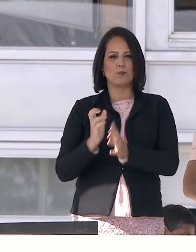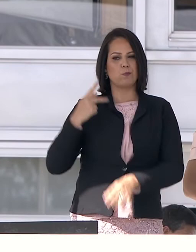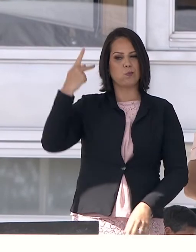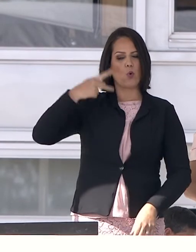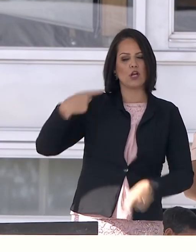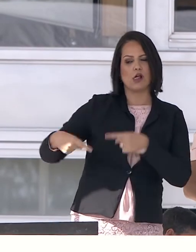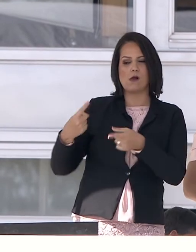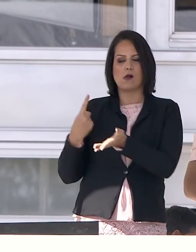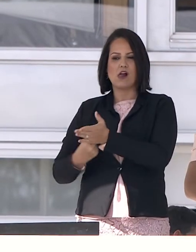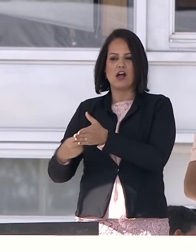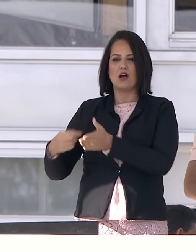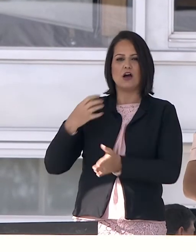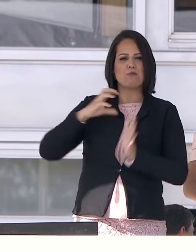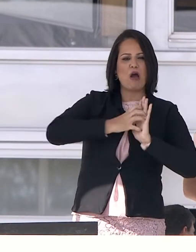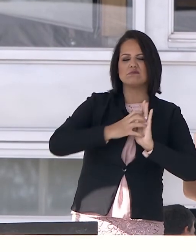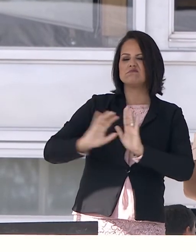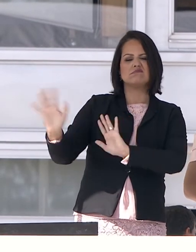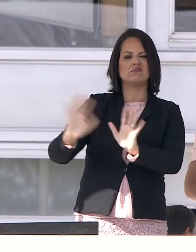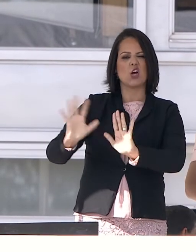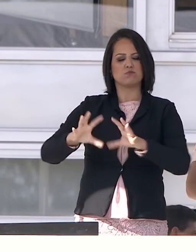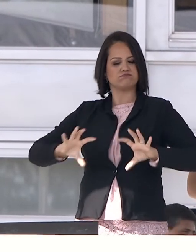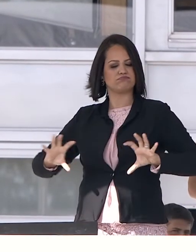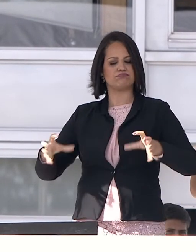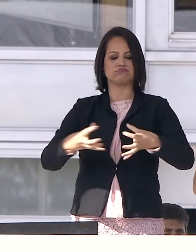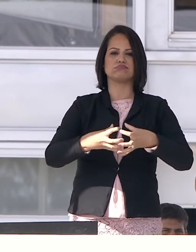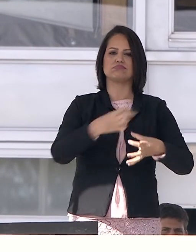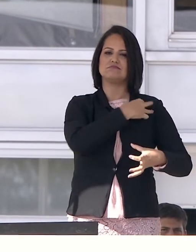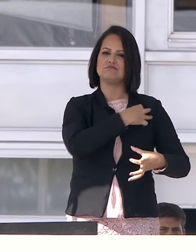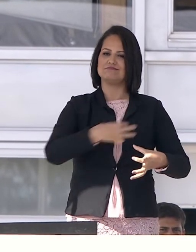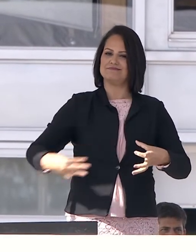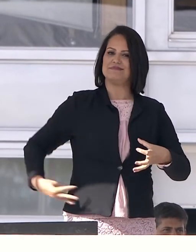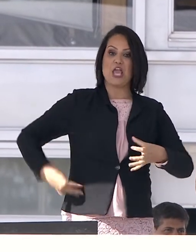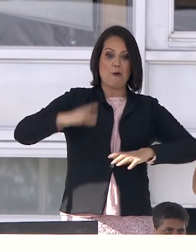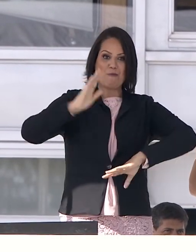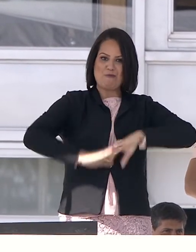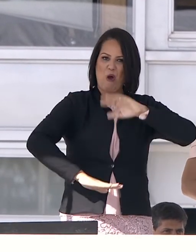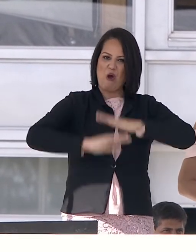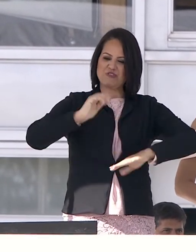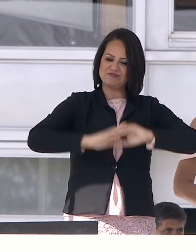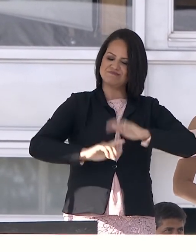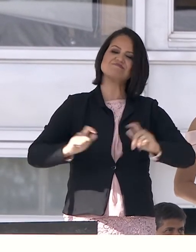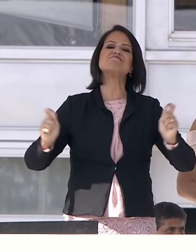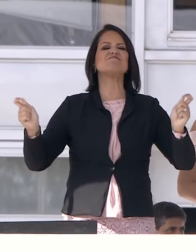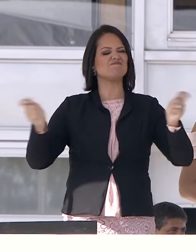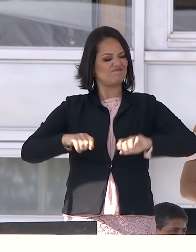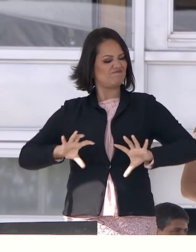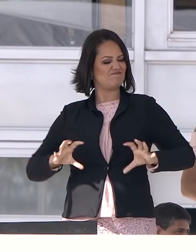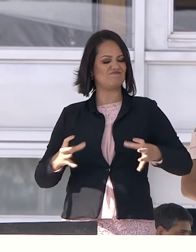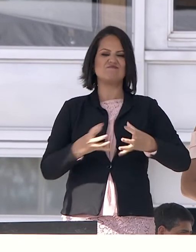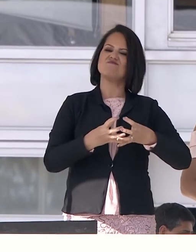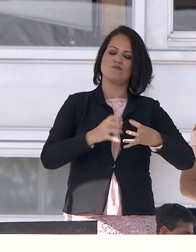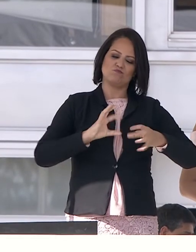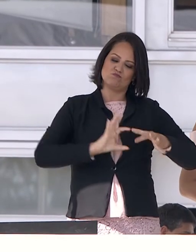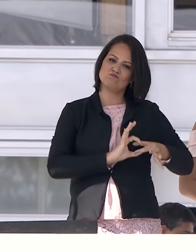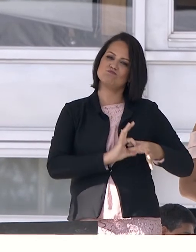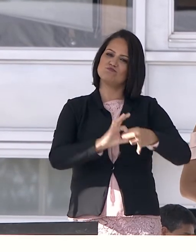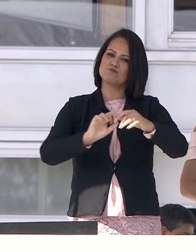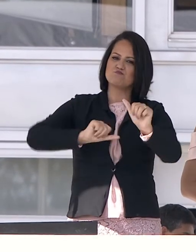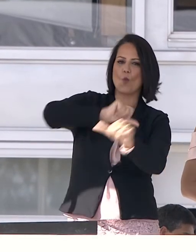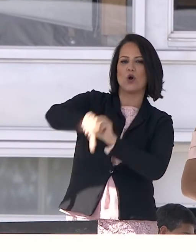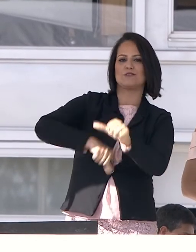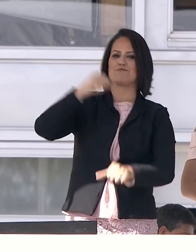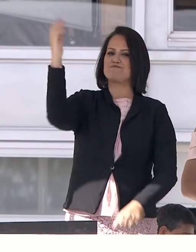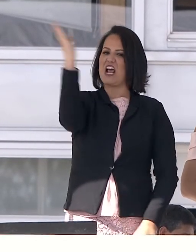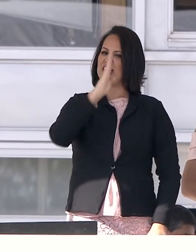políticos. Formamos um time de ministros técnicos e capazes para transformar nosso